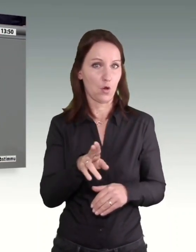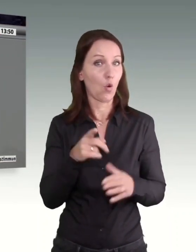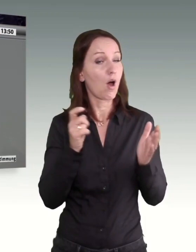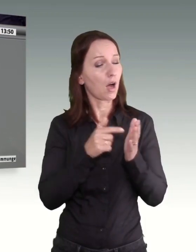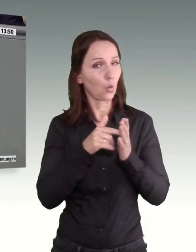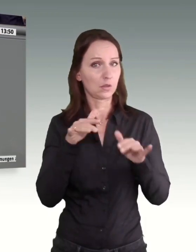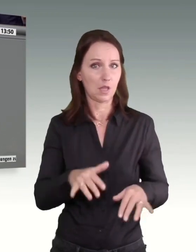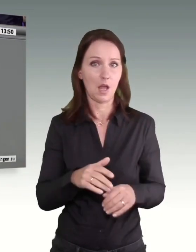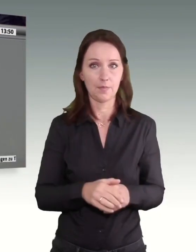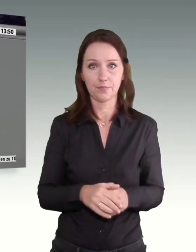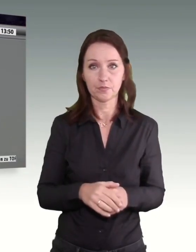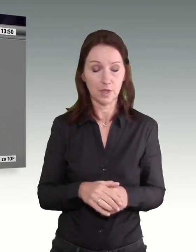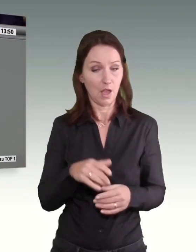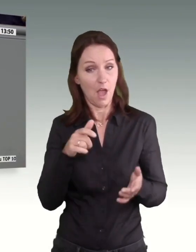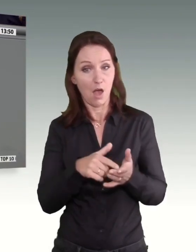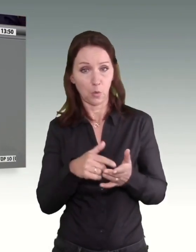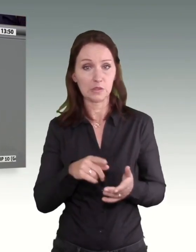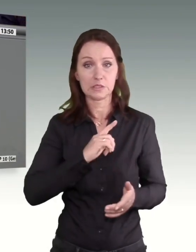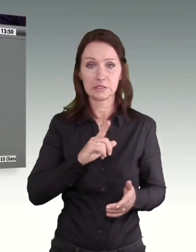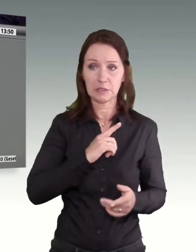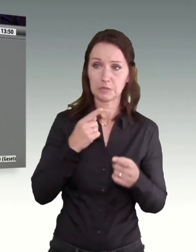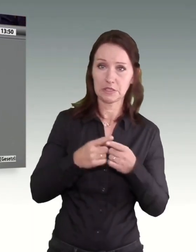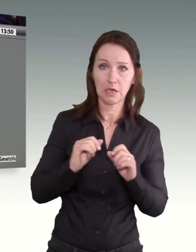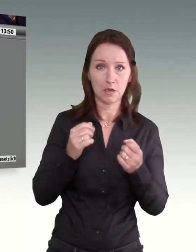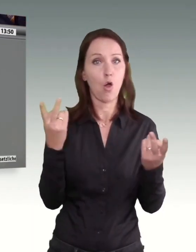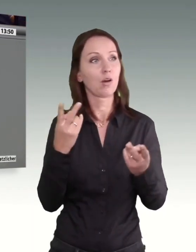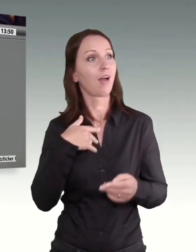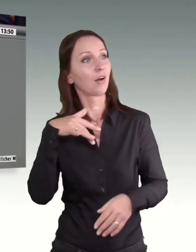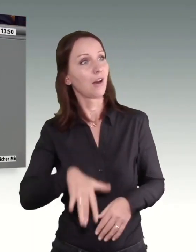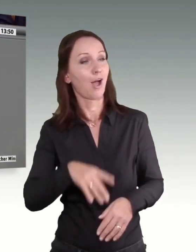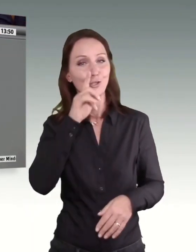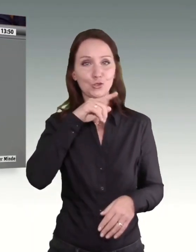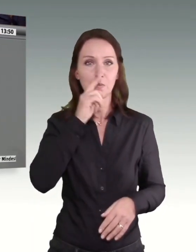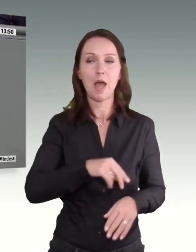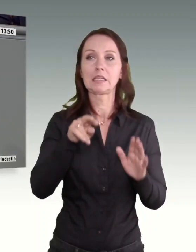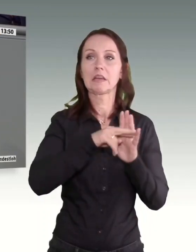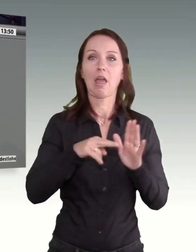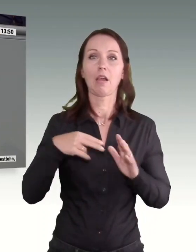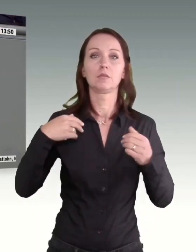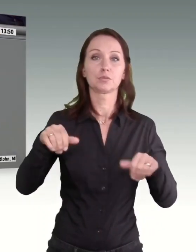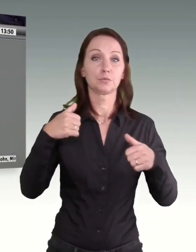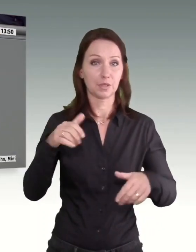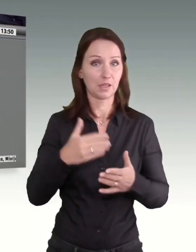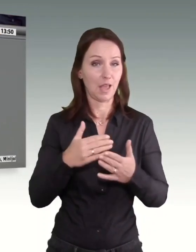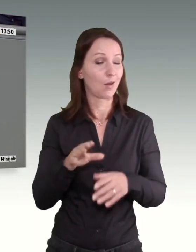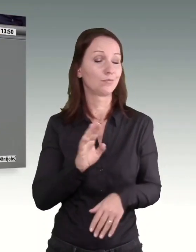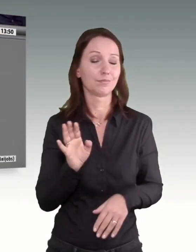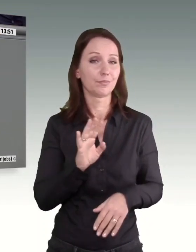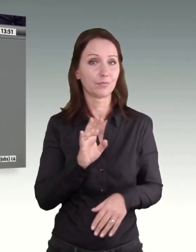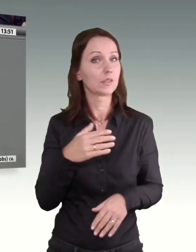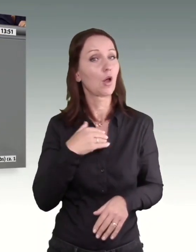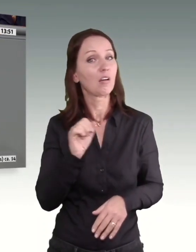einem Selbstzweck heraus getan oder aus Spaß am Regulieren, sondern weil Deutschland trotz seiner wirtschaftlichen Stärke